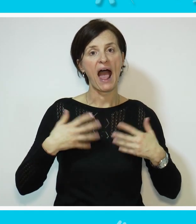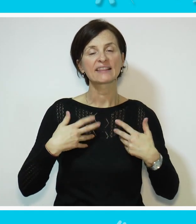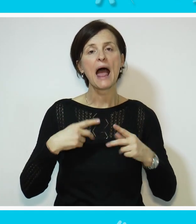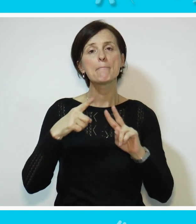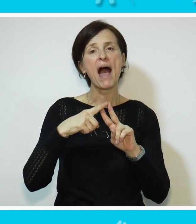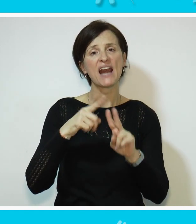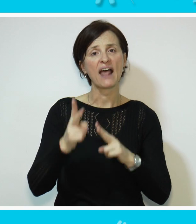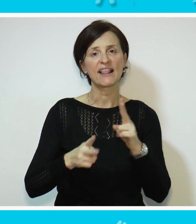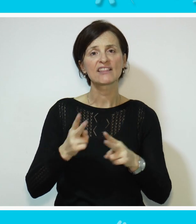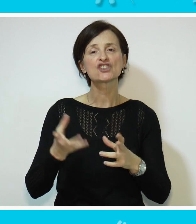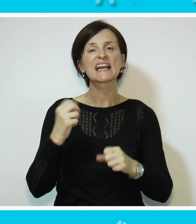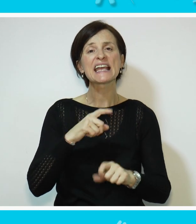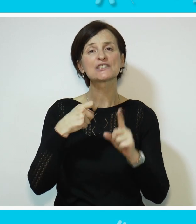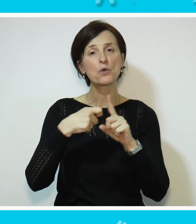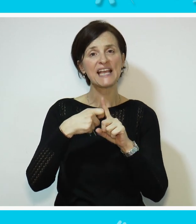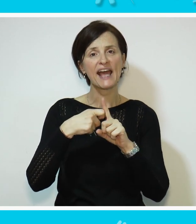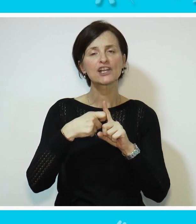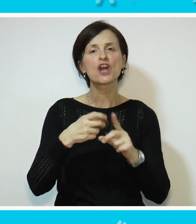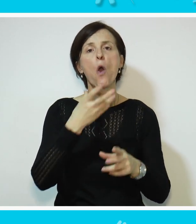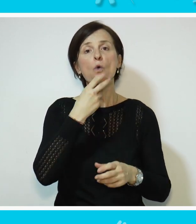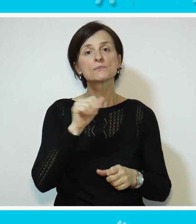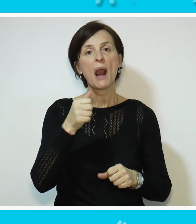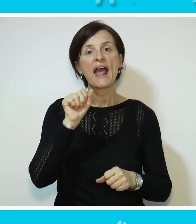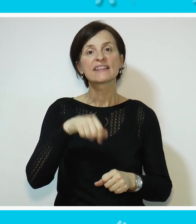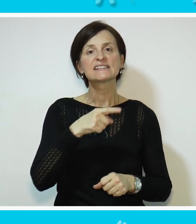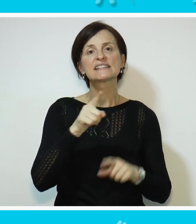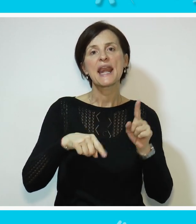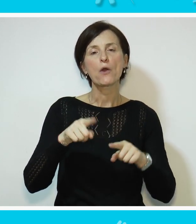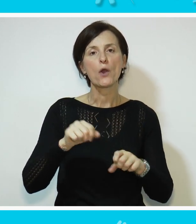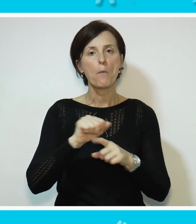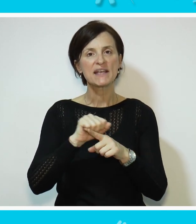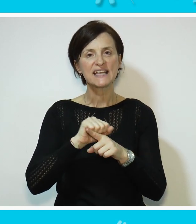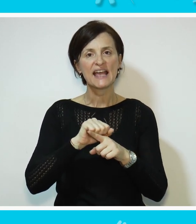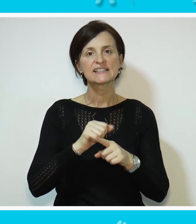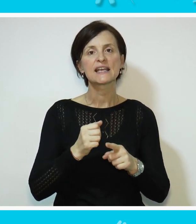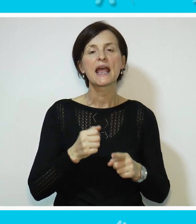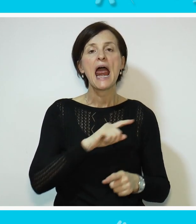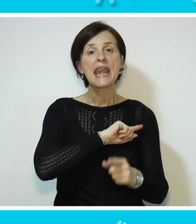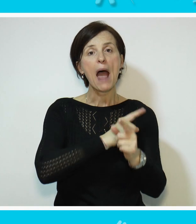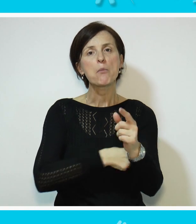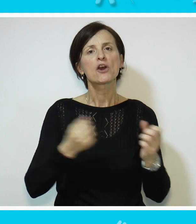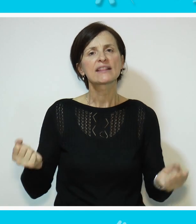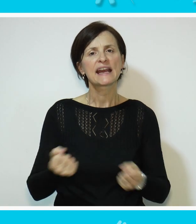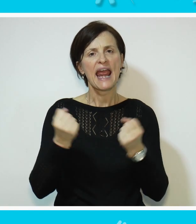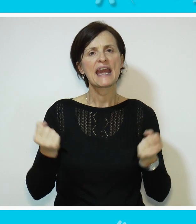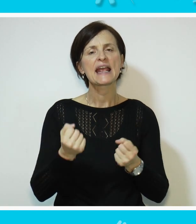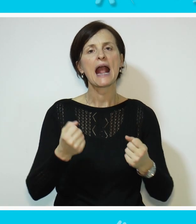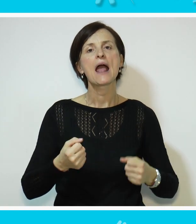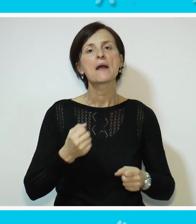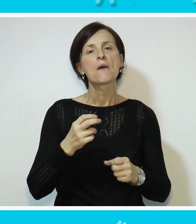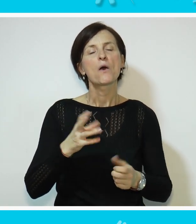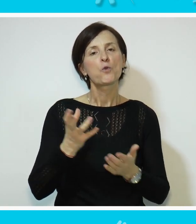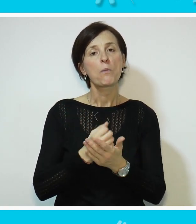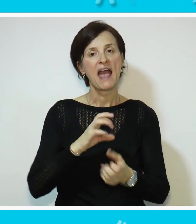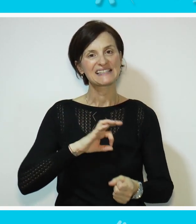Ova mlada paraatletičarka iz Kosjerića uspela je da se za nekoliko meseci napornih treninga